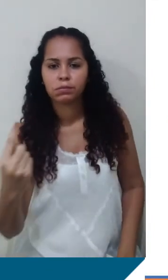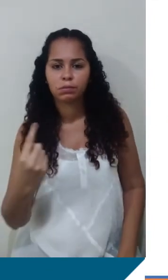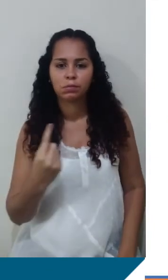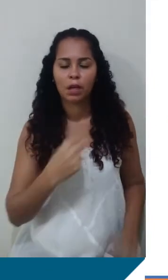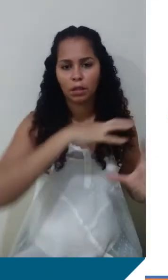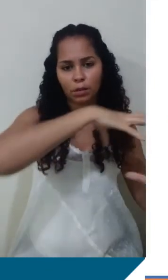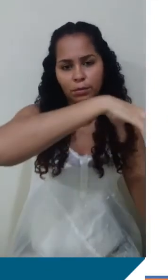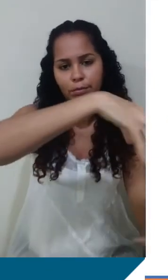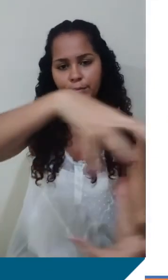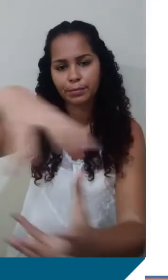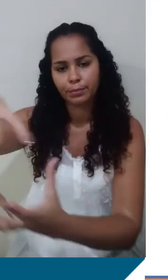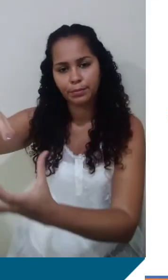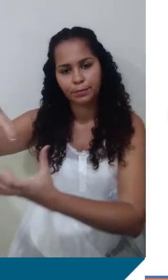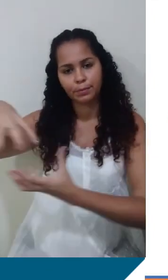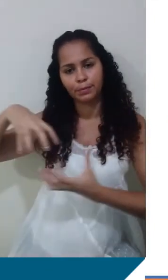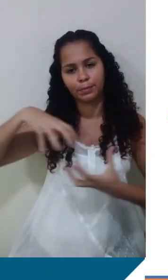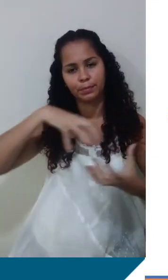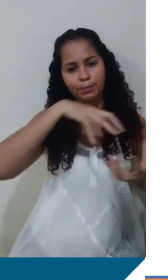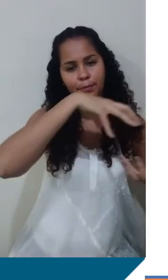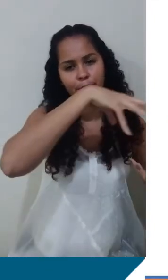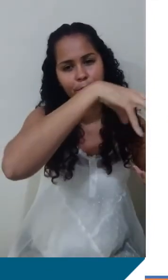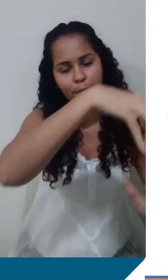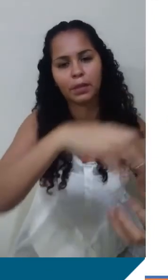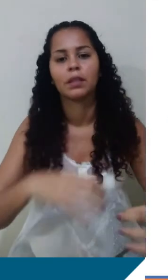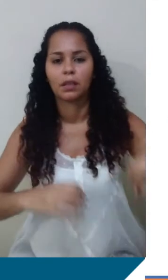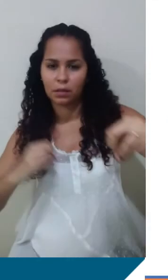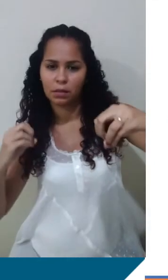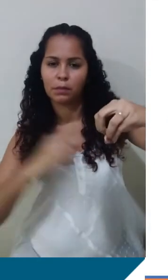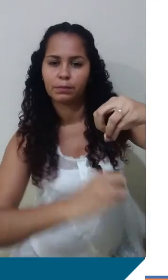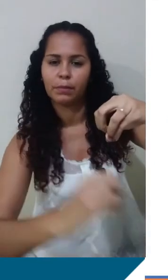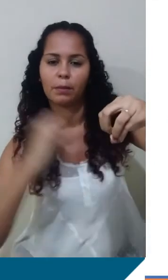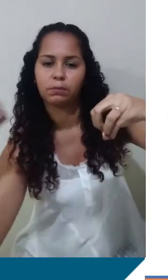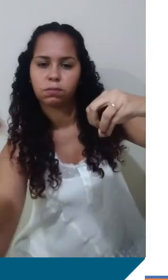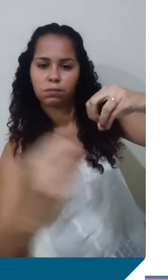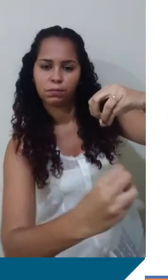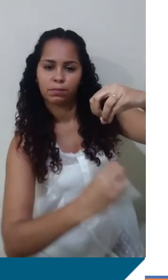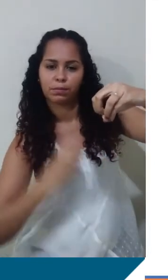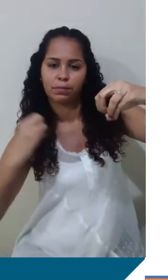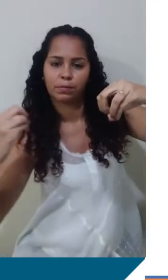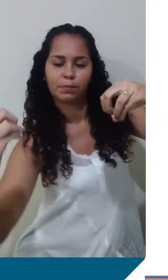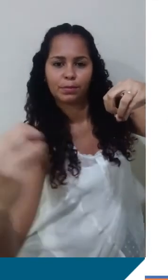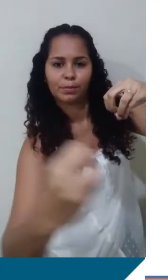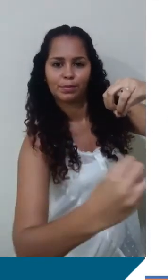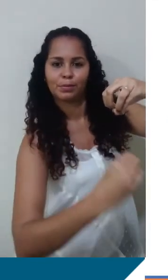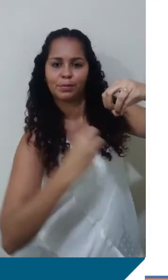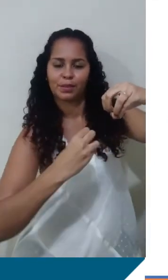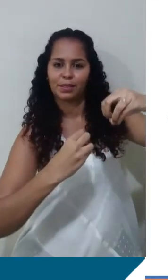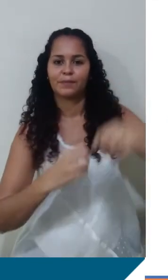transladando ao redor do Sol, dentro desse mesmo sistema, nosso sistema solar, por exemplo, sempre vai dar